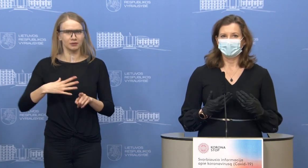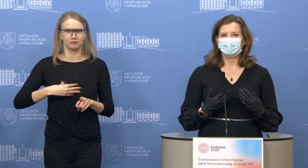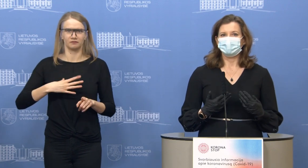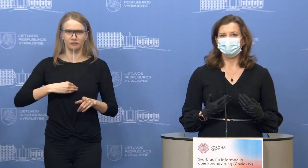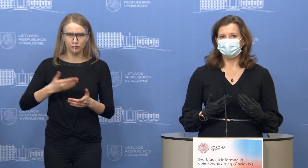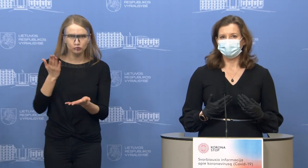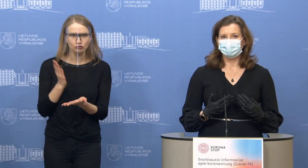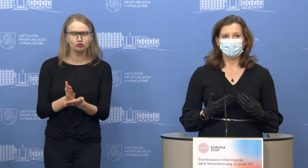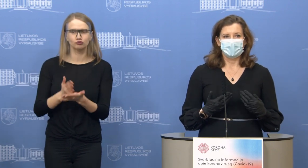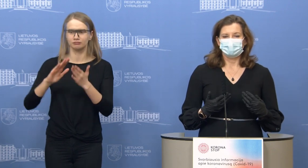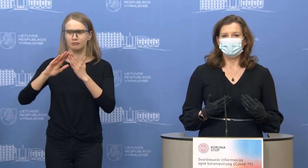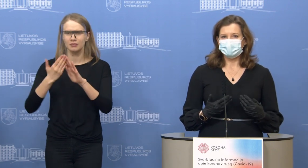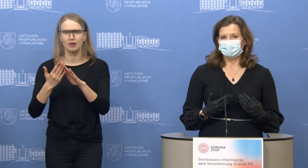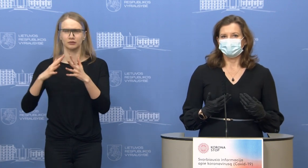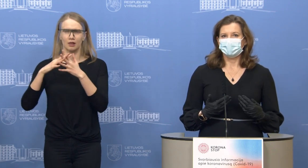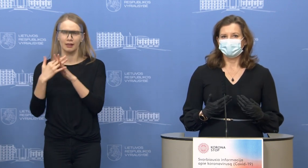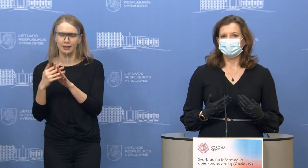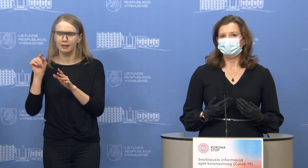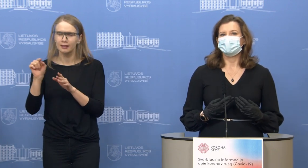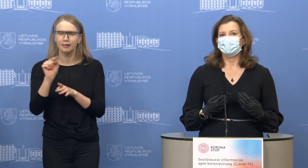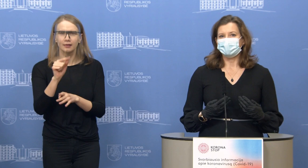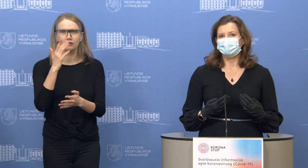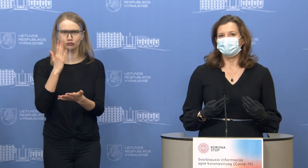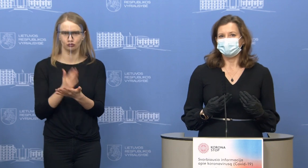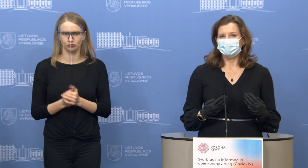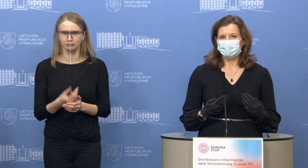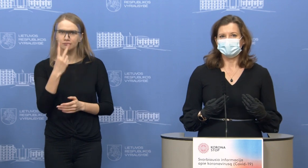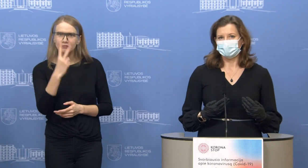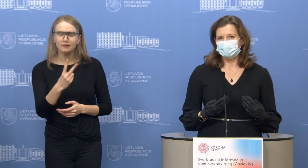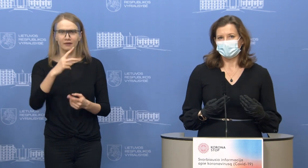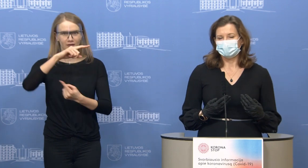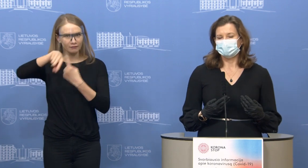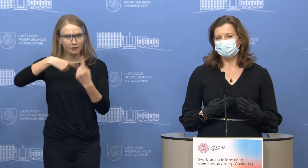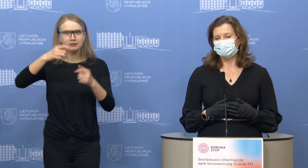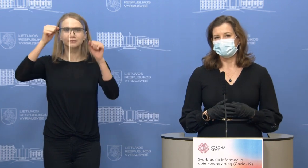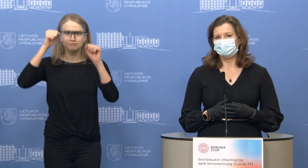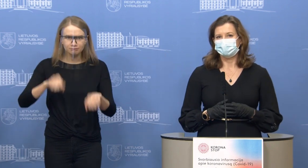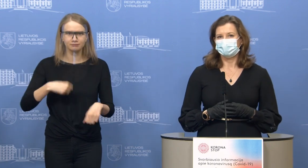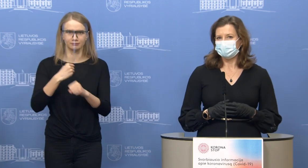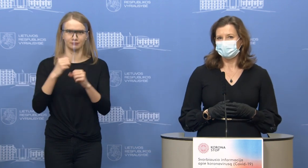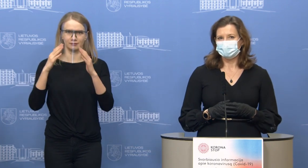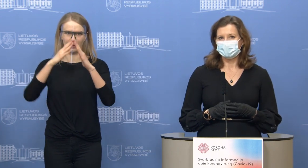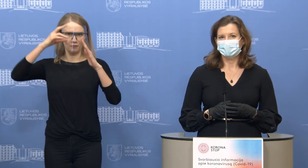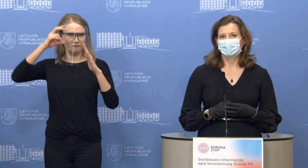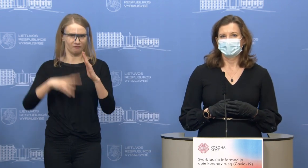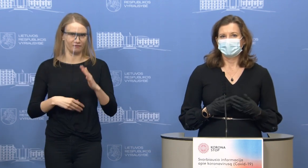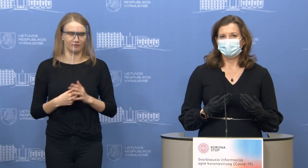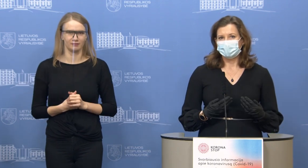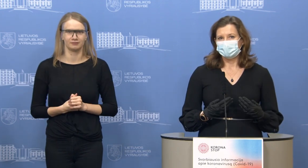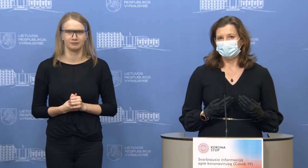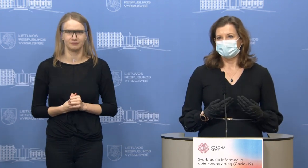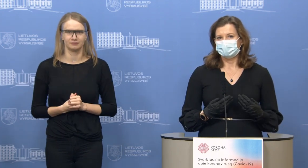rodo, kad iš tikrųjų verslą tu gali daryti net ir būdamas namuose. Tai tikrai tokie pavyzdžiai